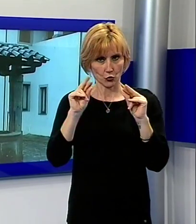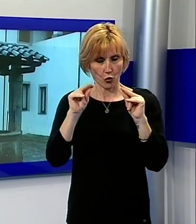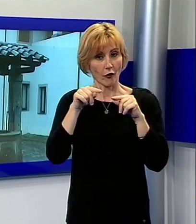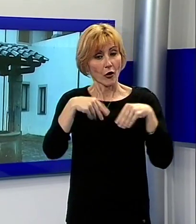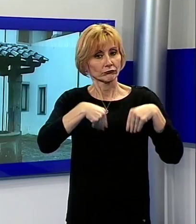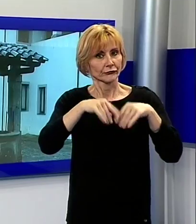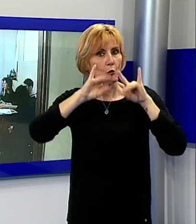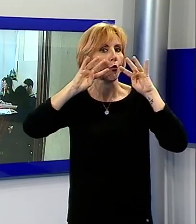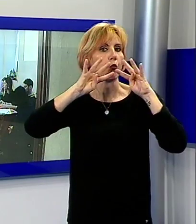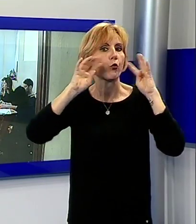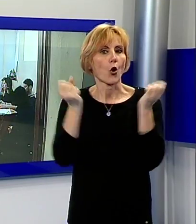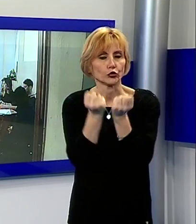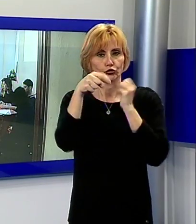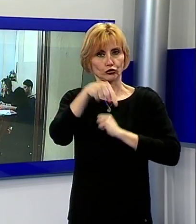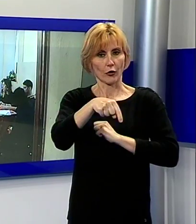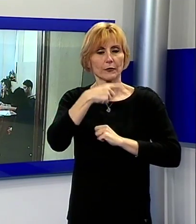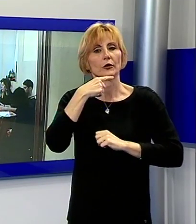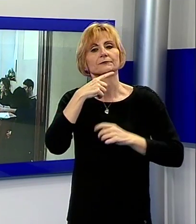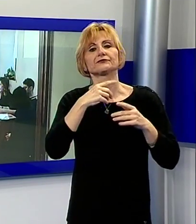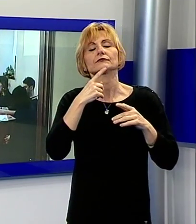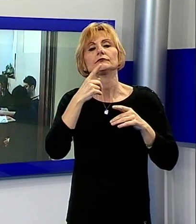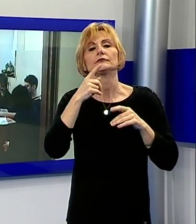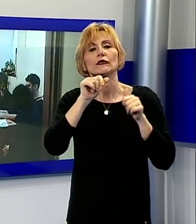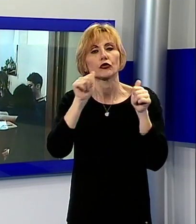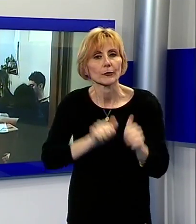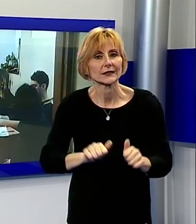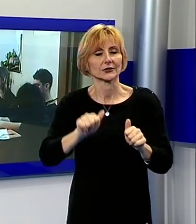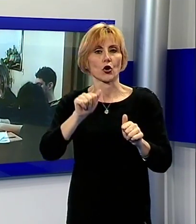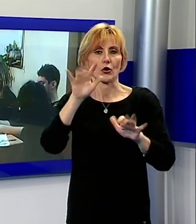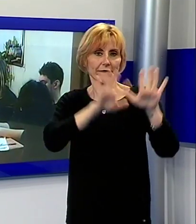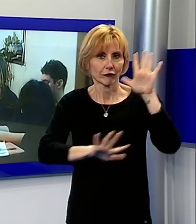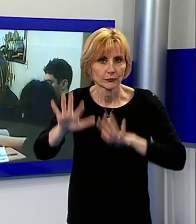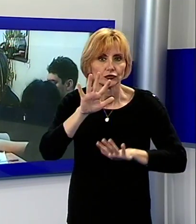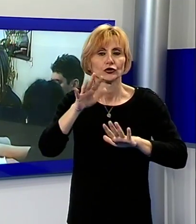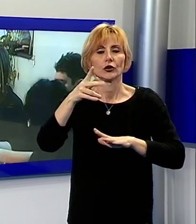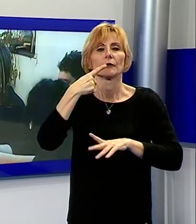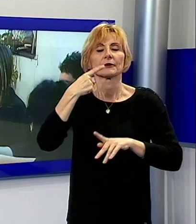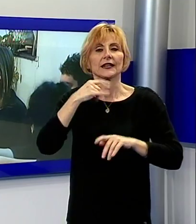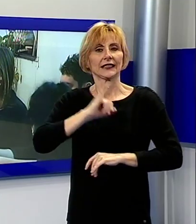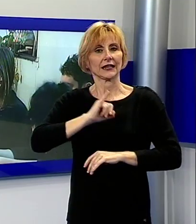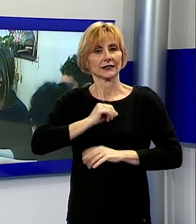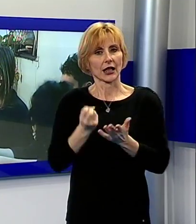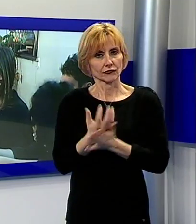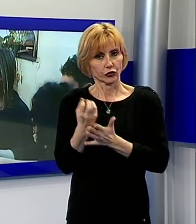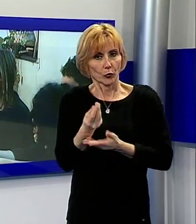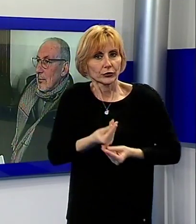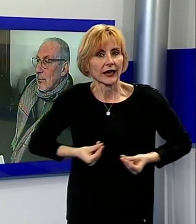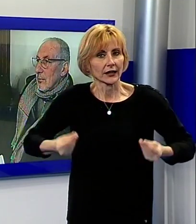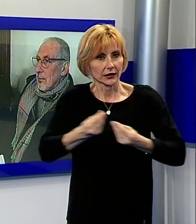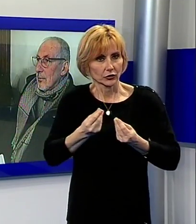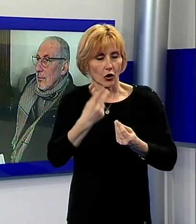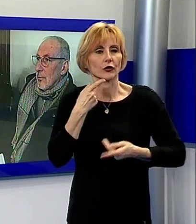per proseguire il percorso d'incontro e di formazione sul tema, consapevolezza, identità e possibilità di sviluppo su questi territori.